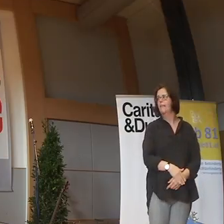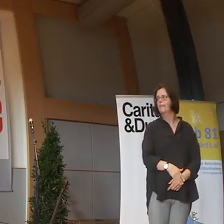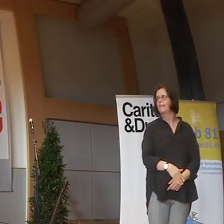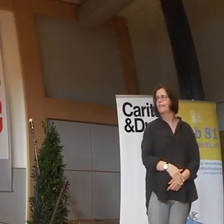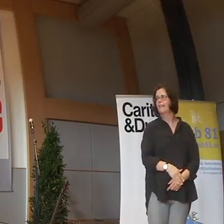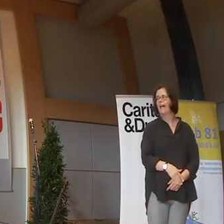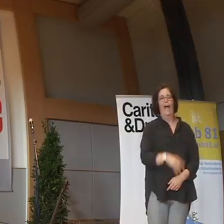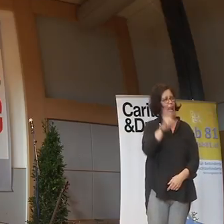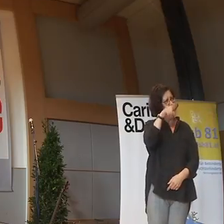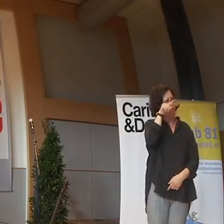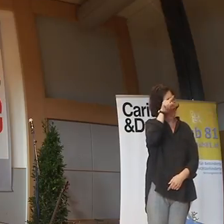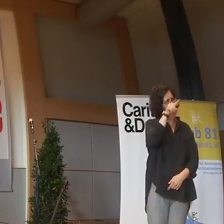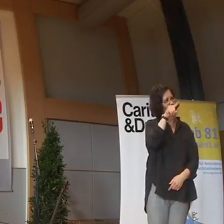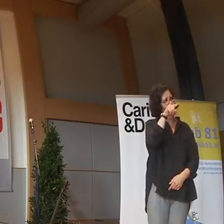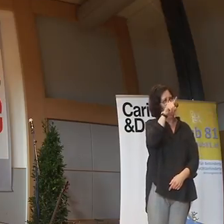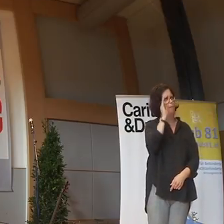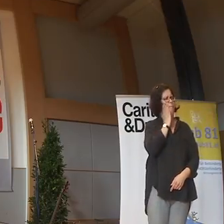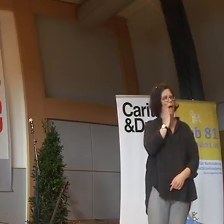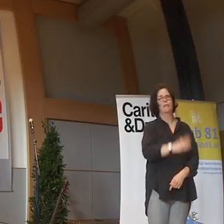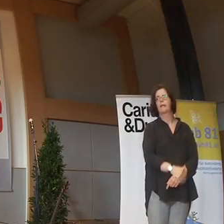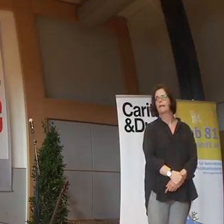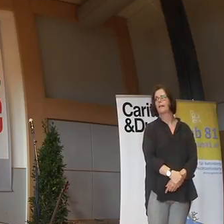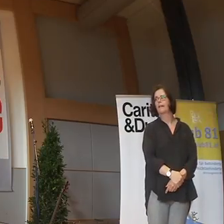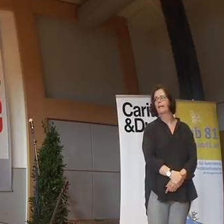Laserpointer Zeigefinger der Peinlichkeit.